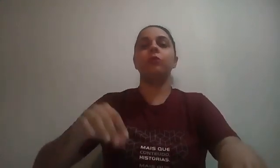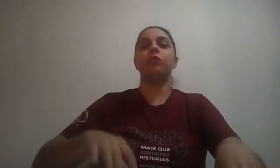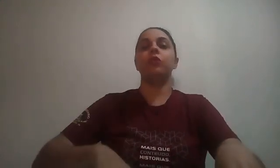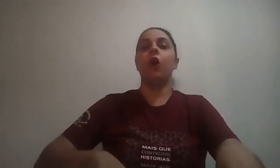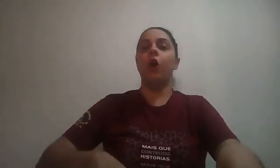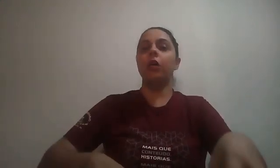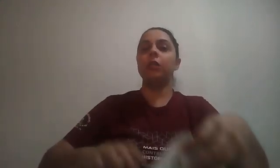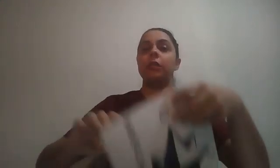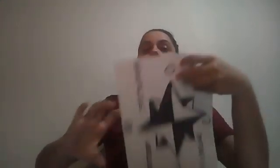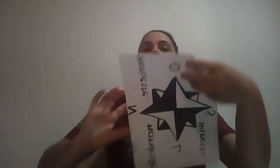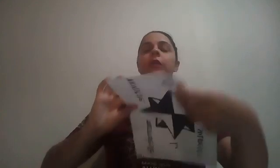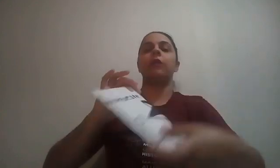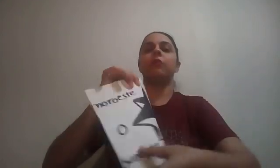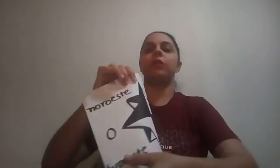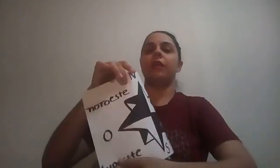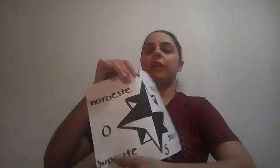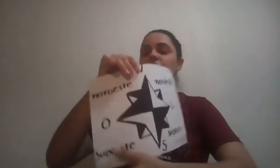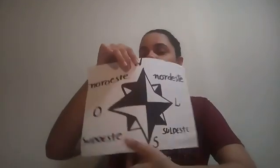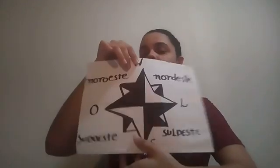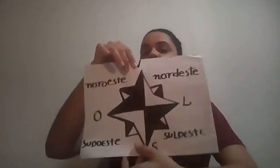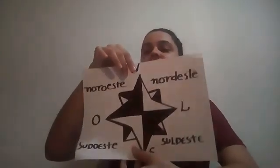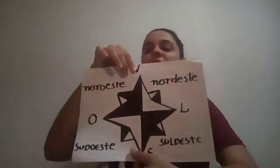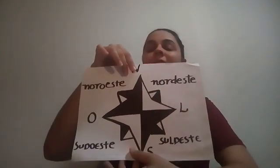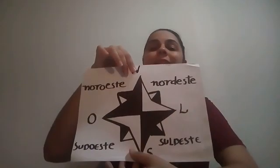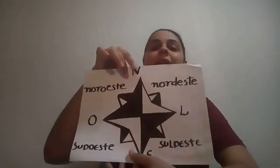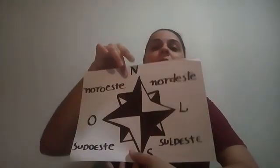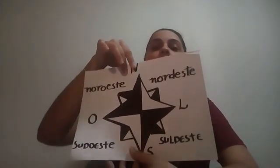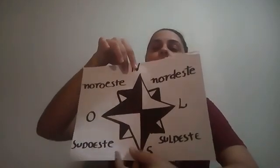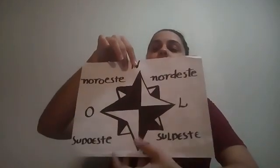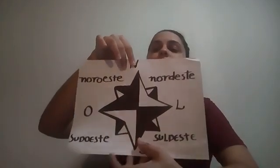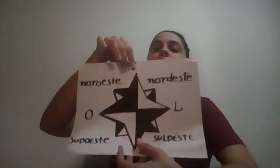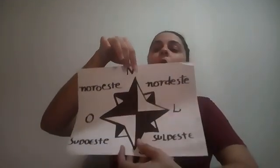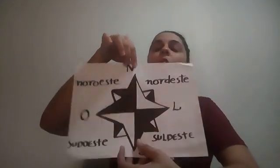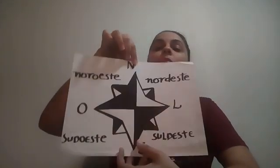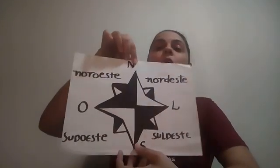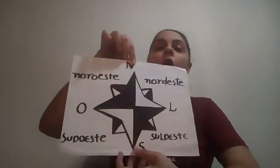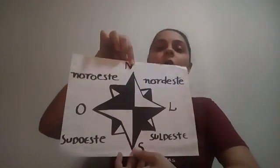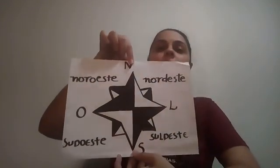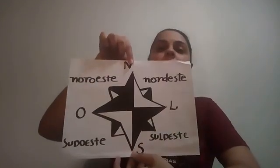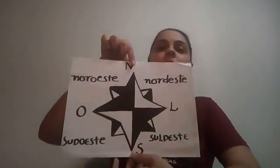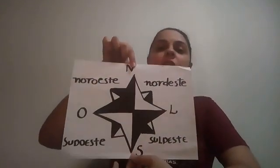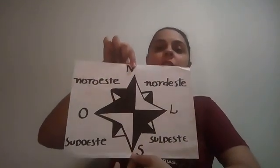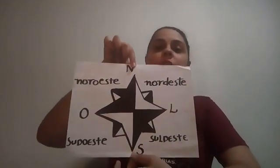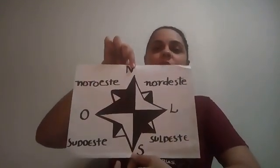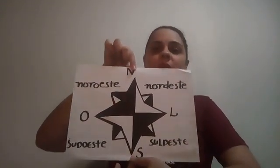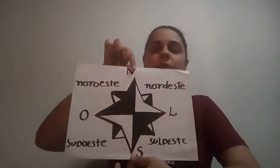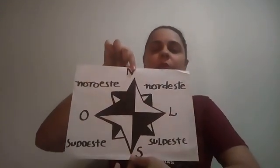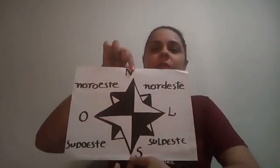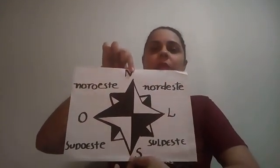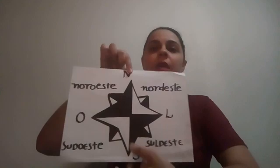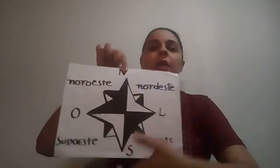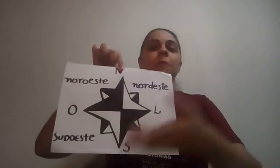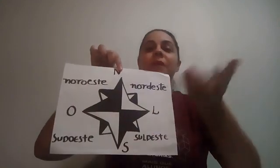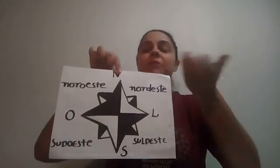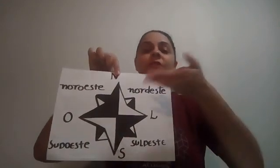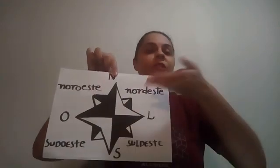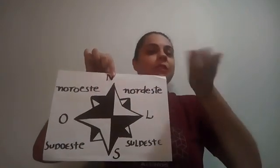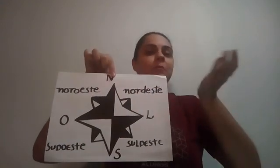norte, ou seja, ele sempre vai indicar o ponto norte da Rosa dos Ventos. Mesmo que você